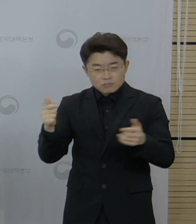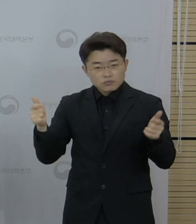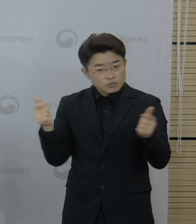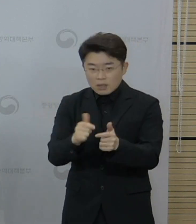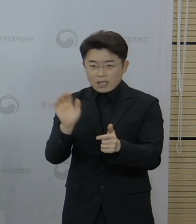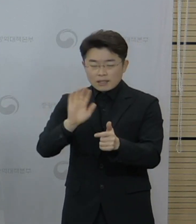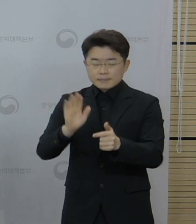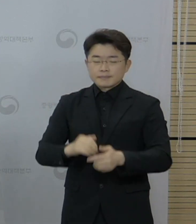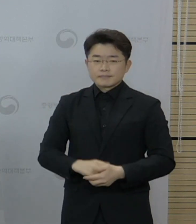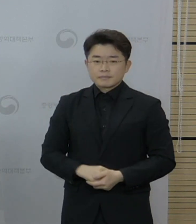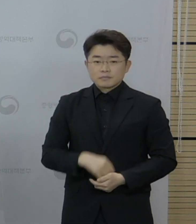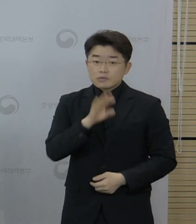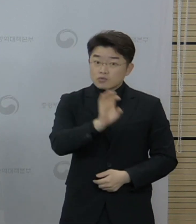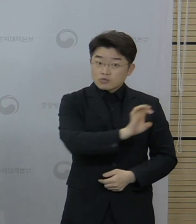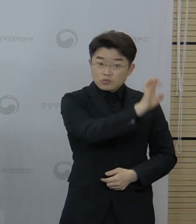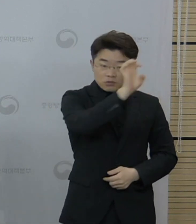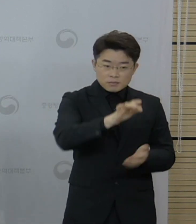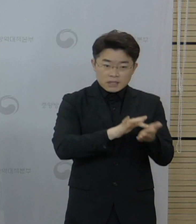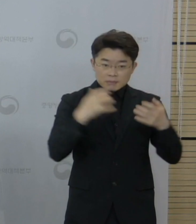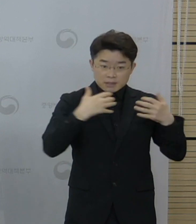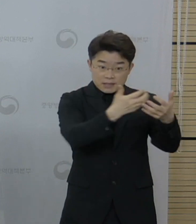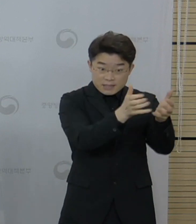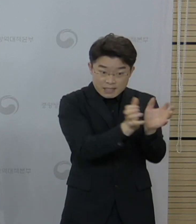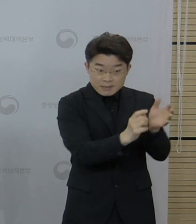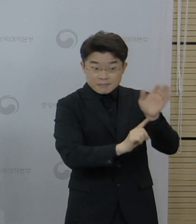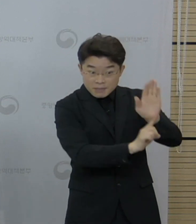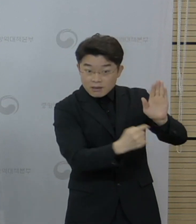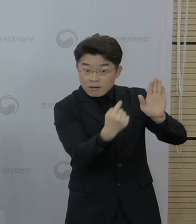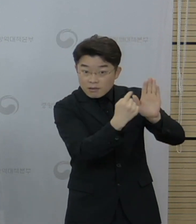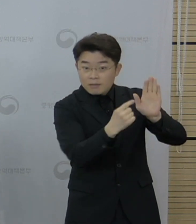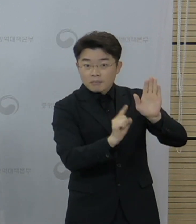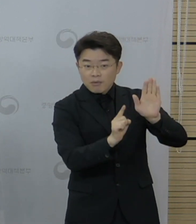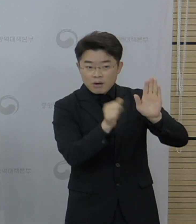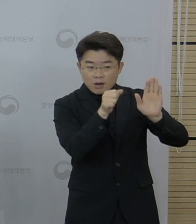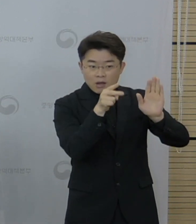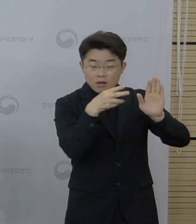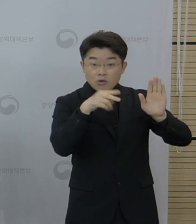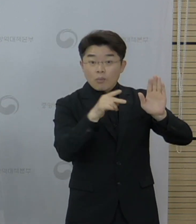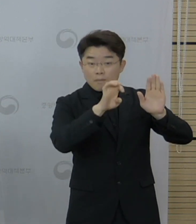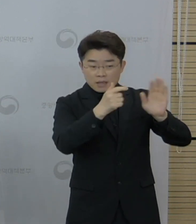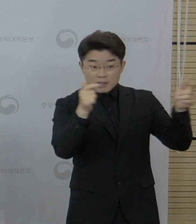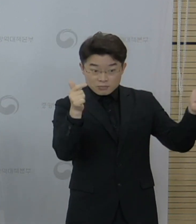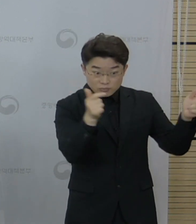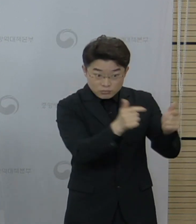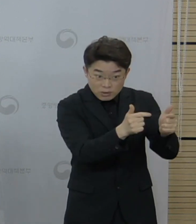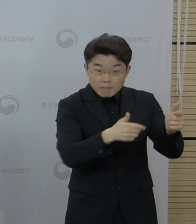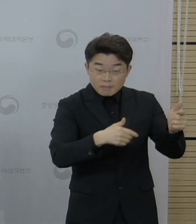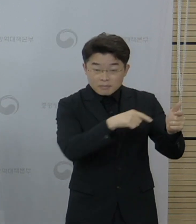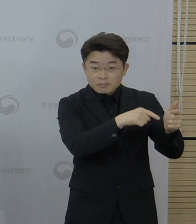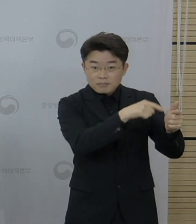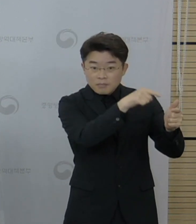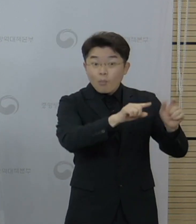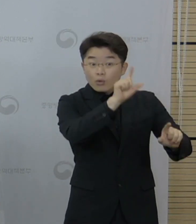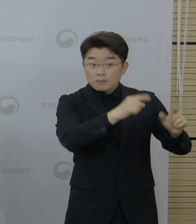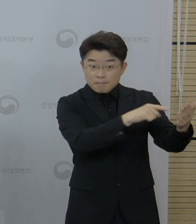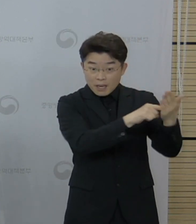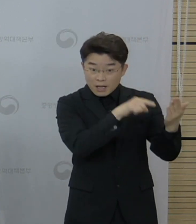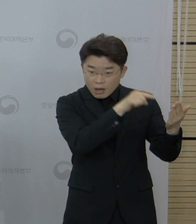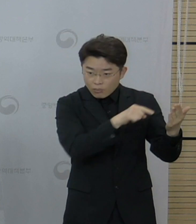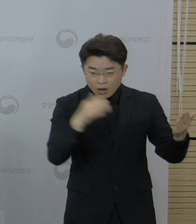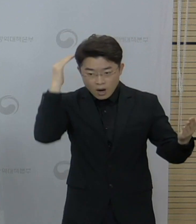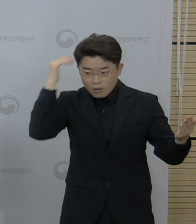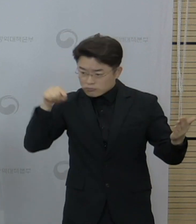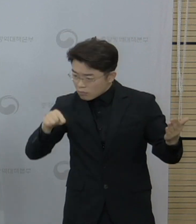유럽의약청에서 제시한 백신 유도 혈소판 감소증 동반 혈전증 사례에는